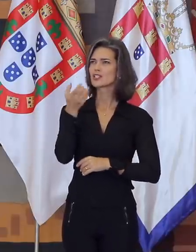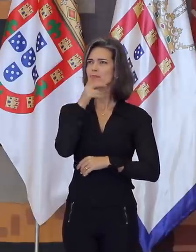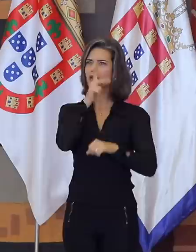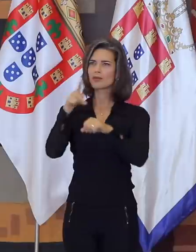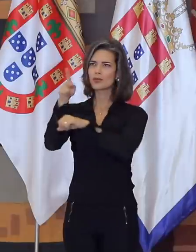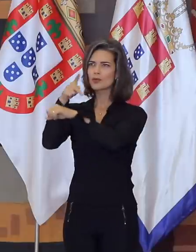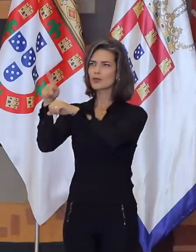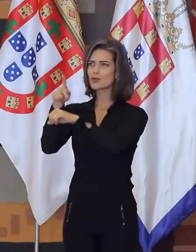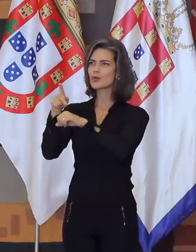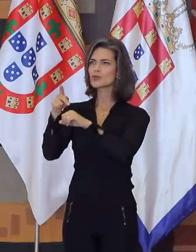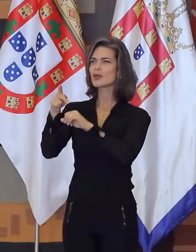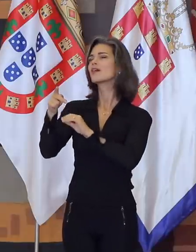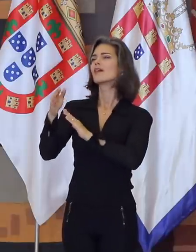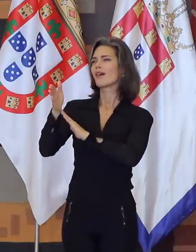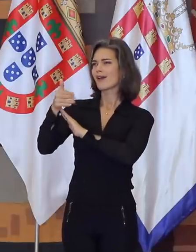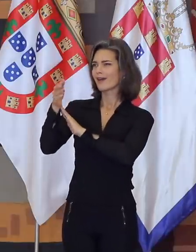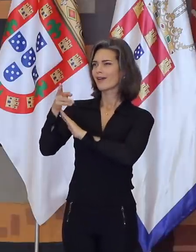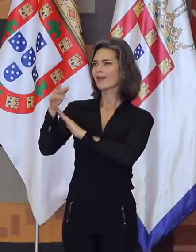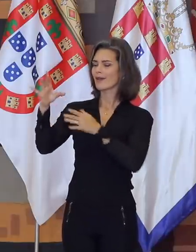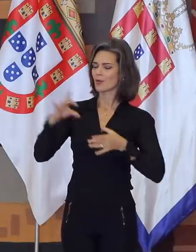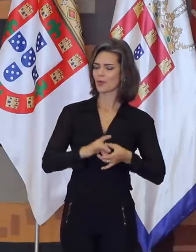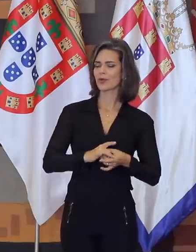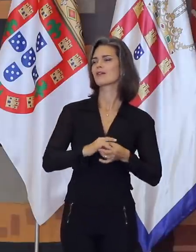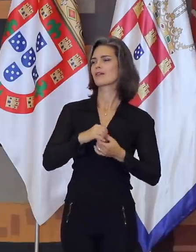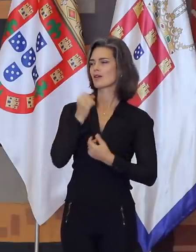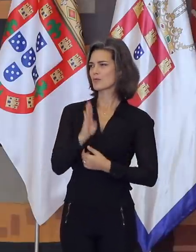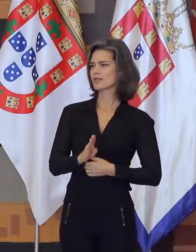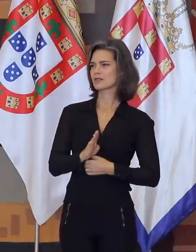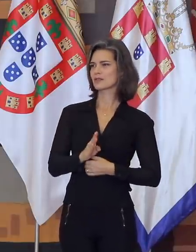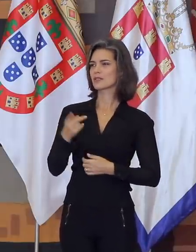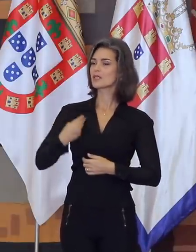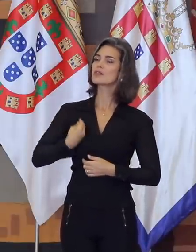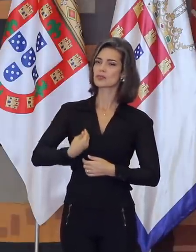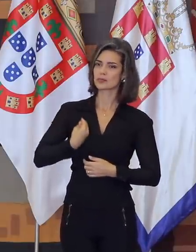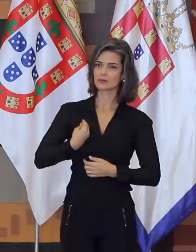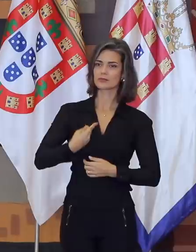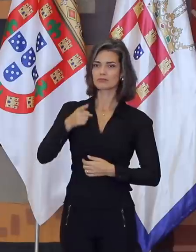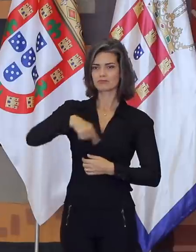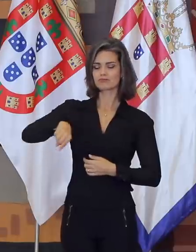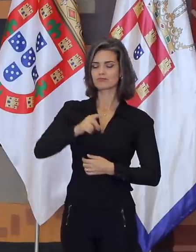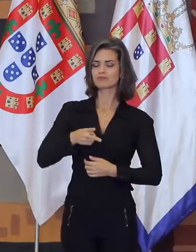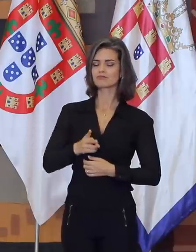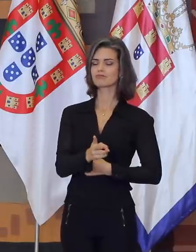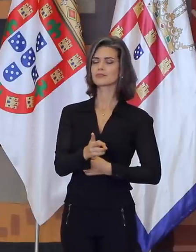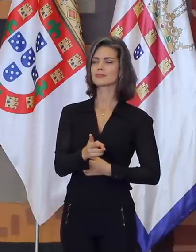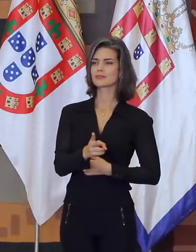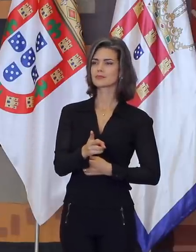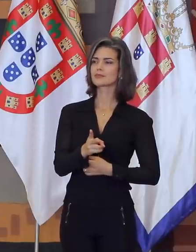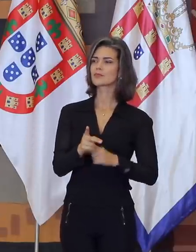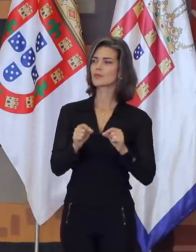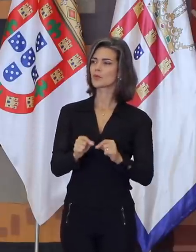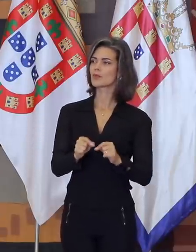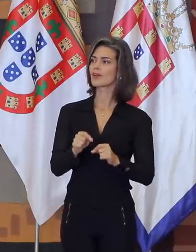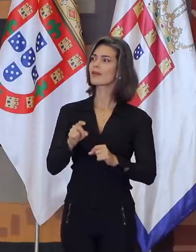que os une inexoravelmente ao Brasil. Ao longo de suas vidas, estarão permanentemente levados